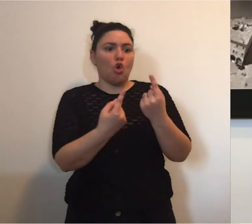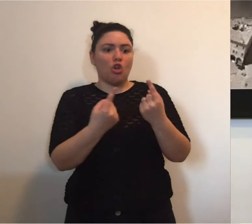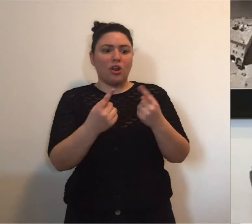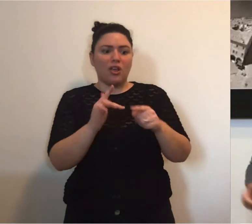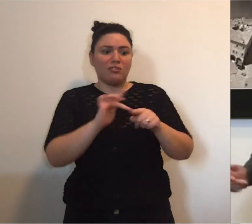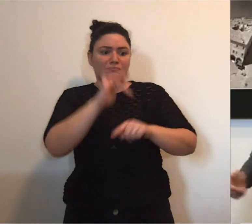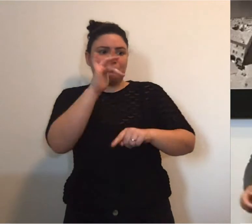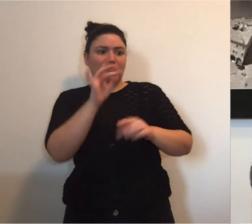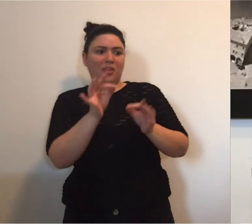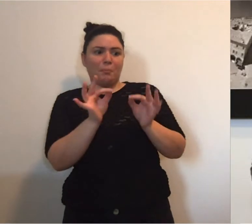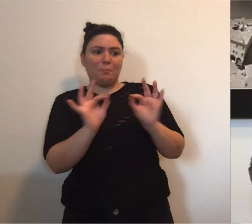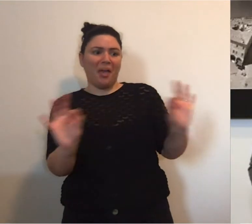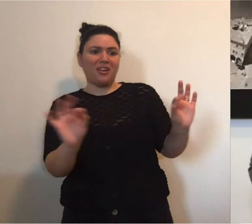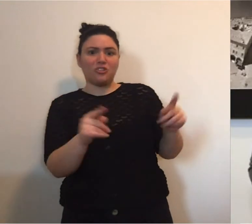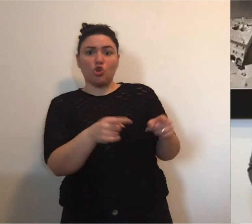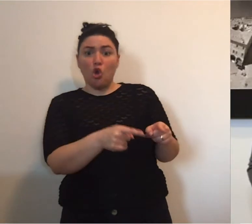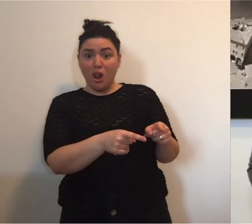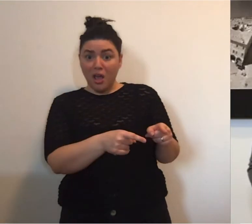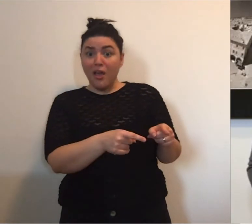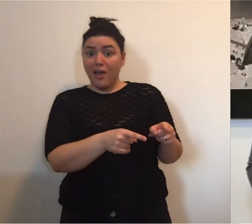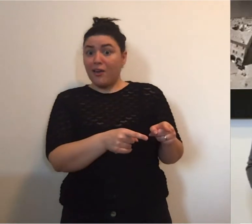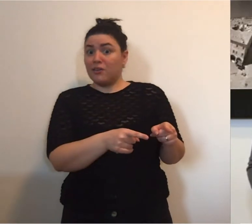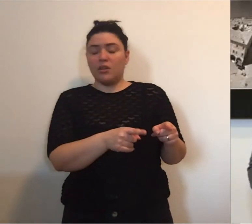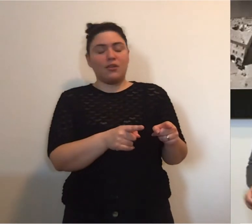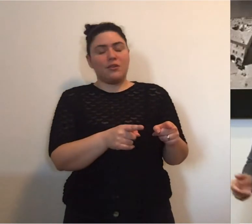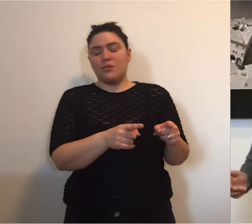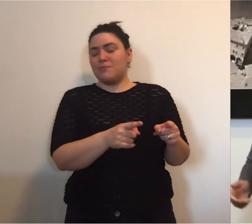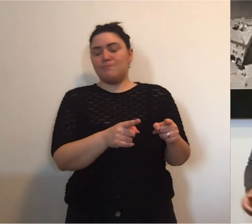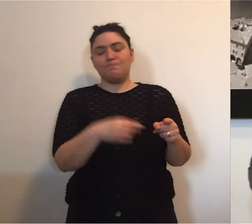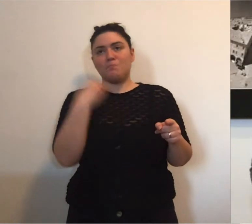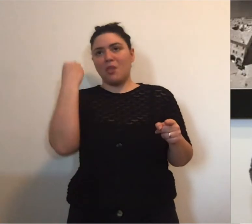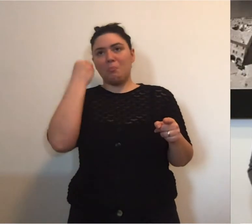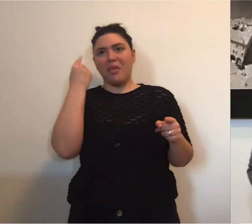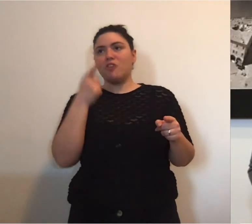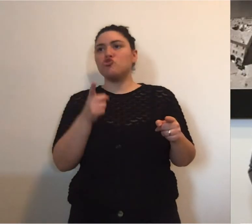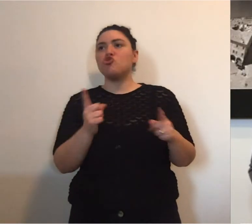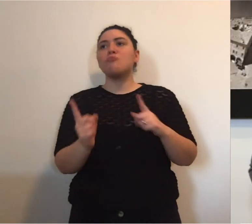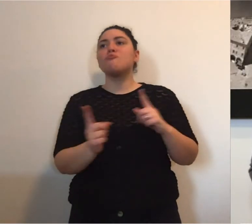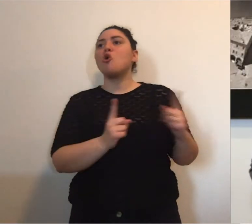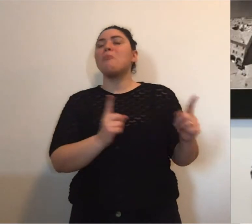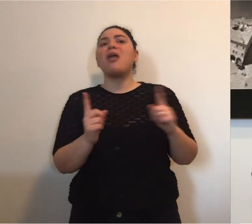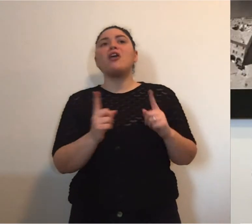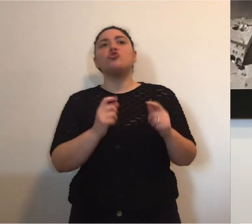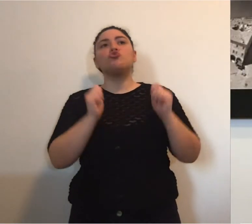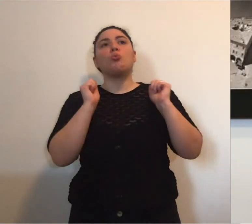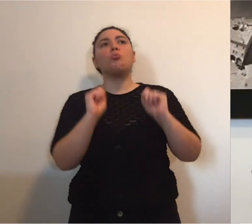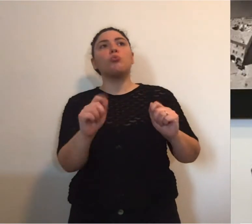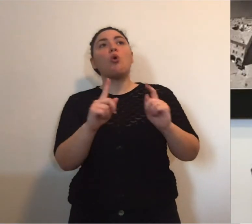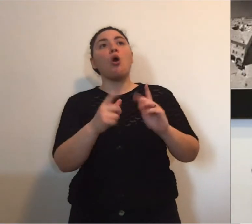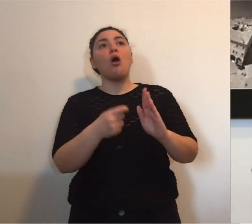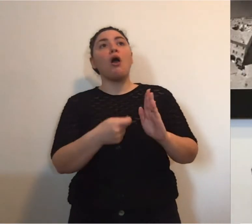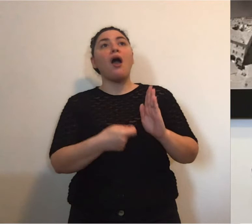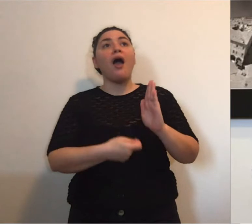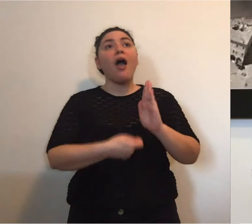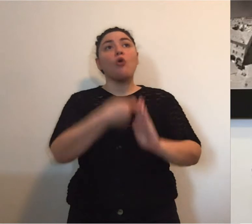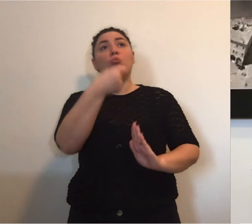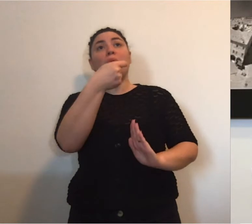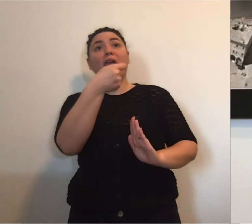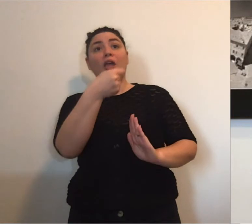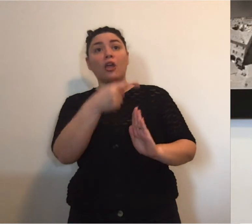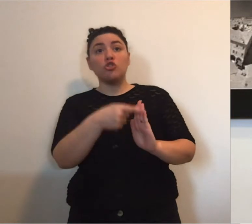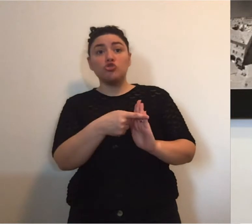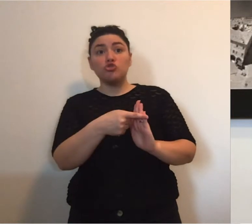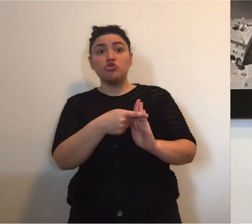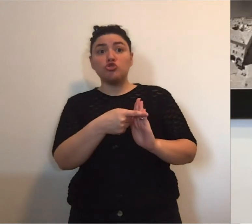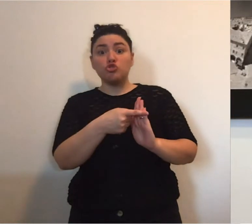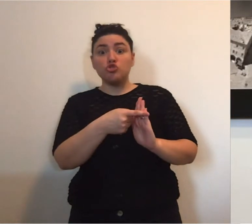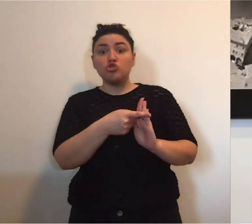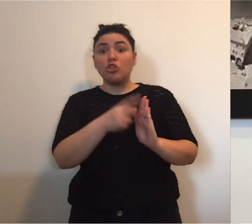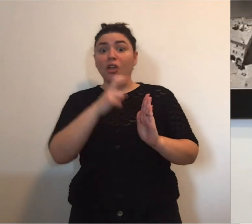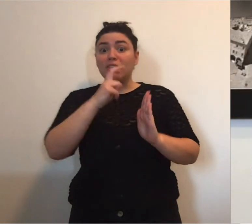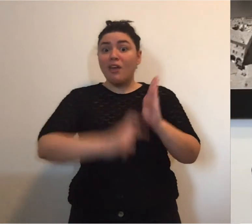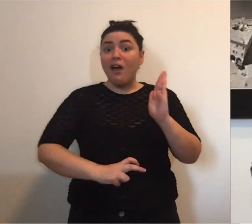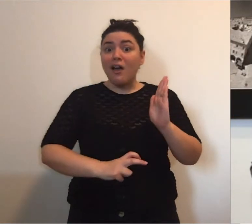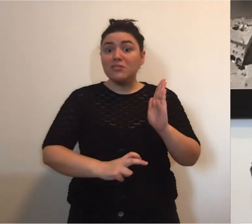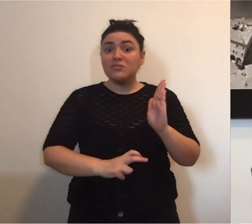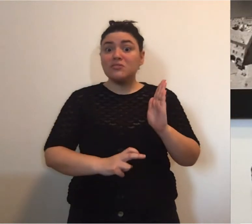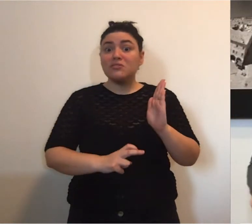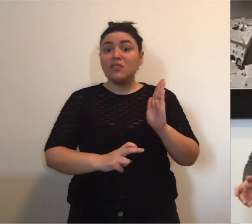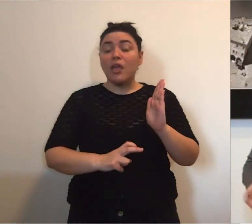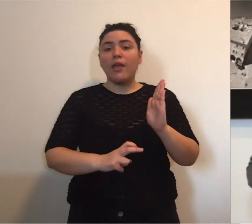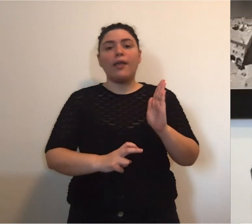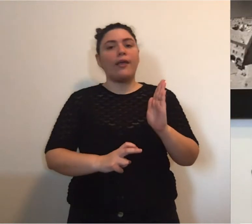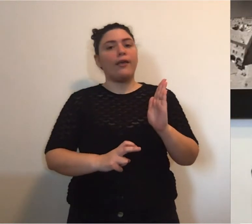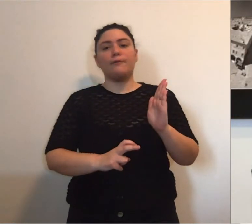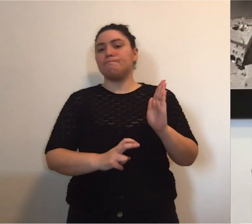essere perseguita data questa condizione molto particolare che stiamo vivendo, non era questo il momento per